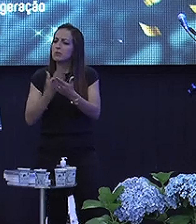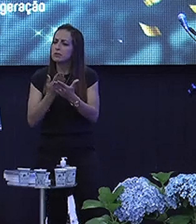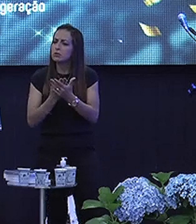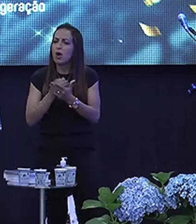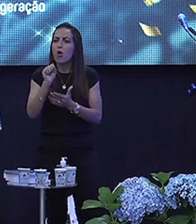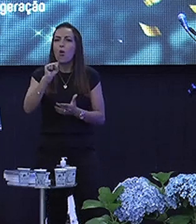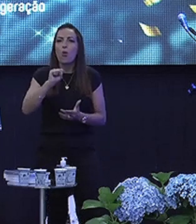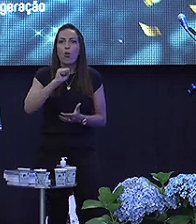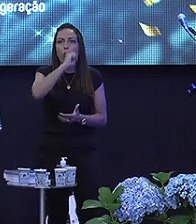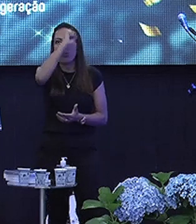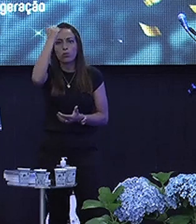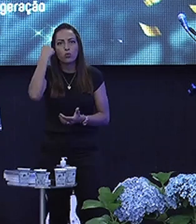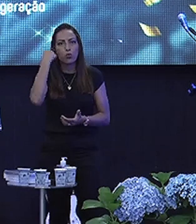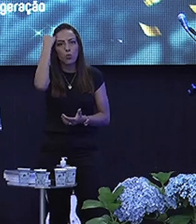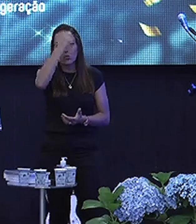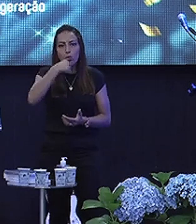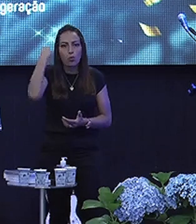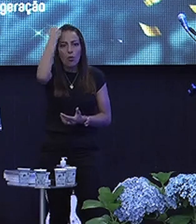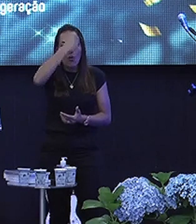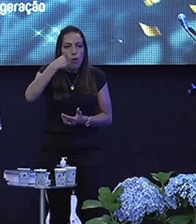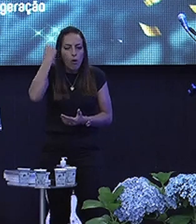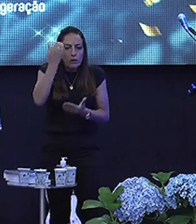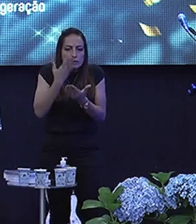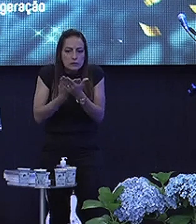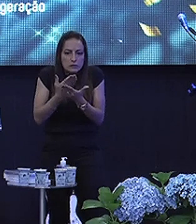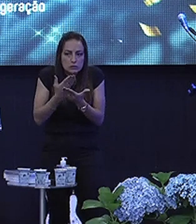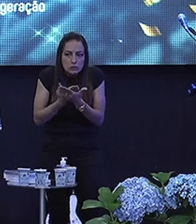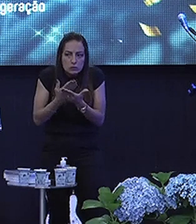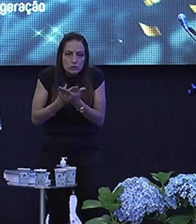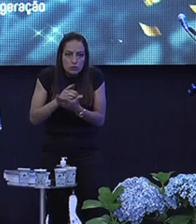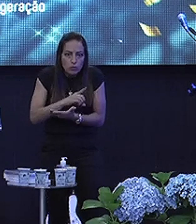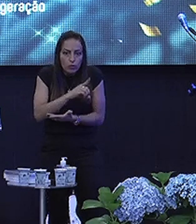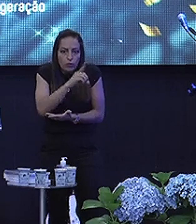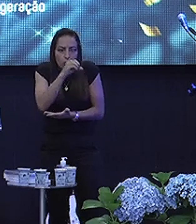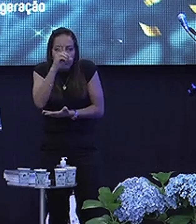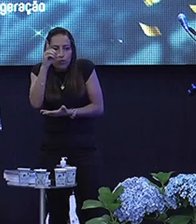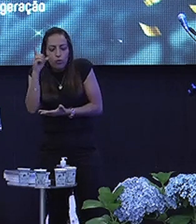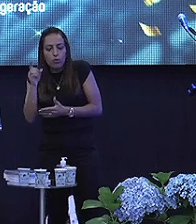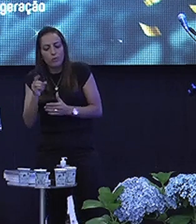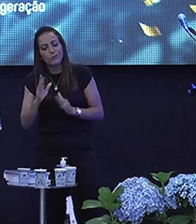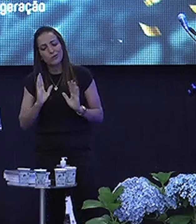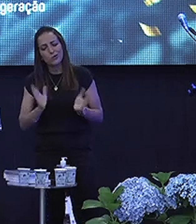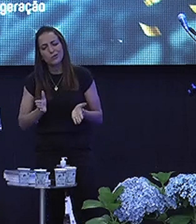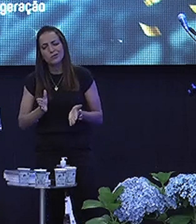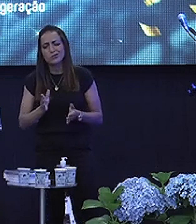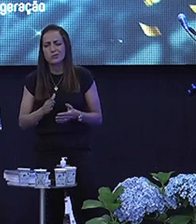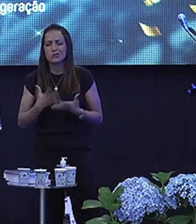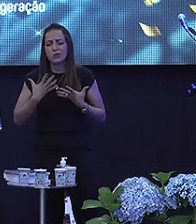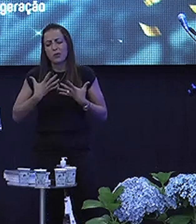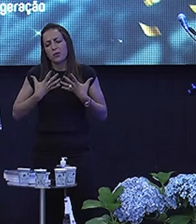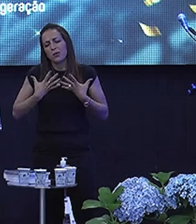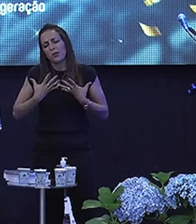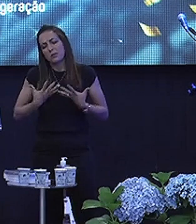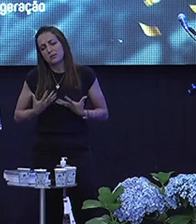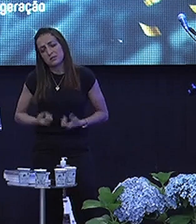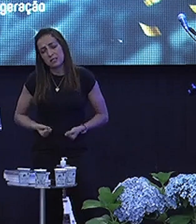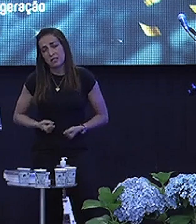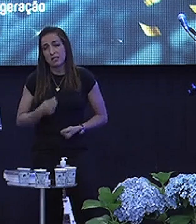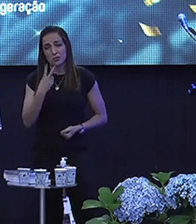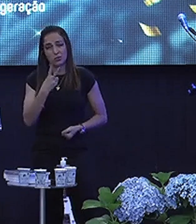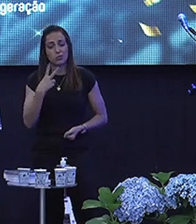Oito horas por dia Eu já meditei oito horas por dia Hoje eu estou mais Hoje caio para duas, entendeu?